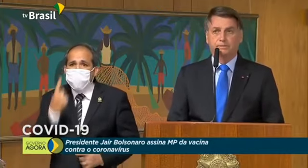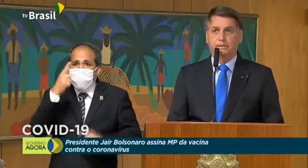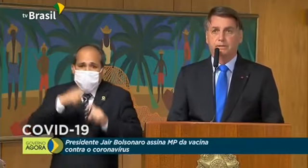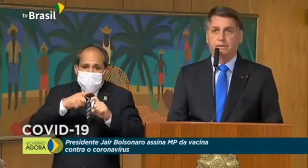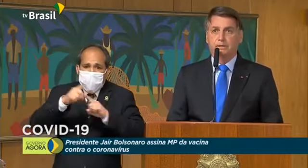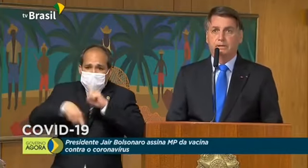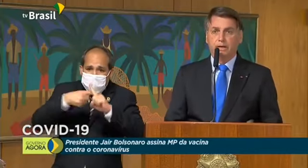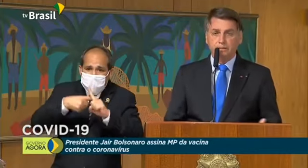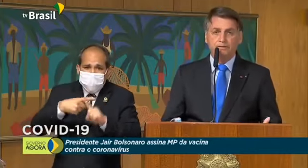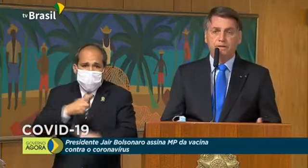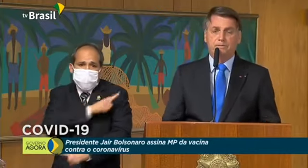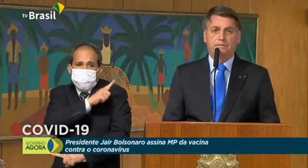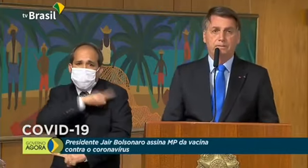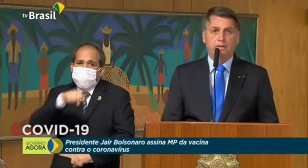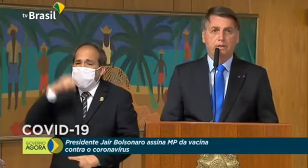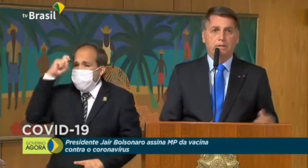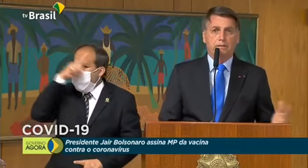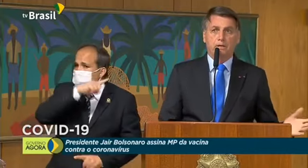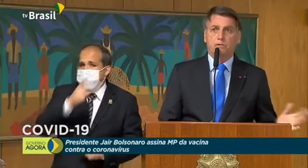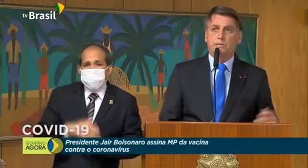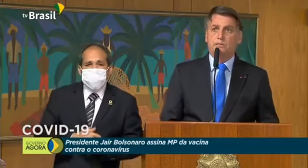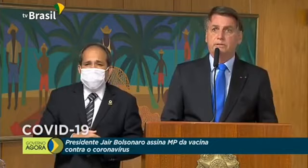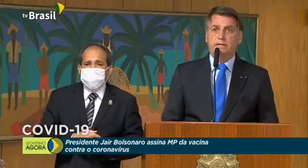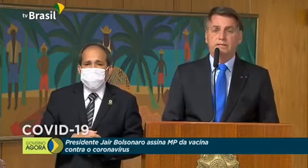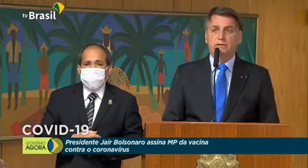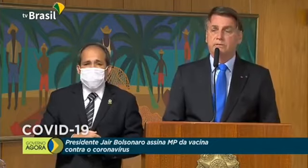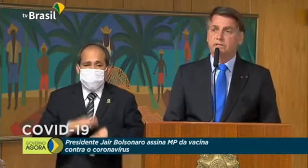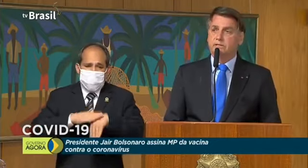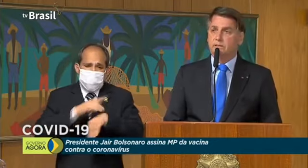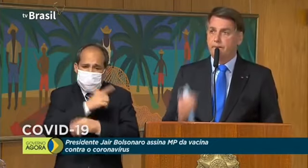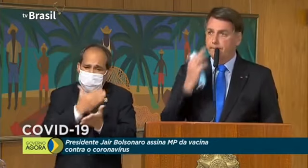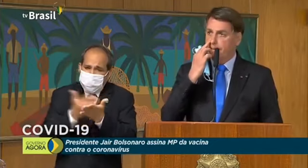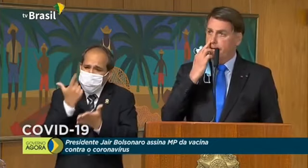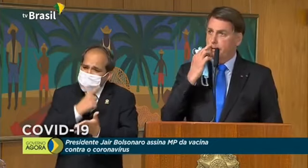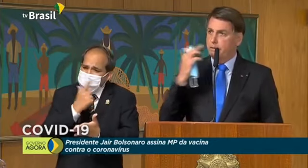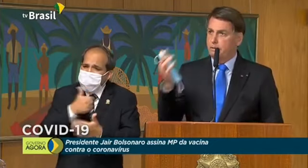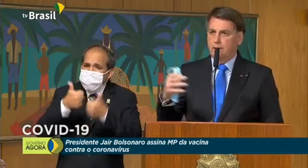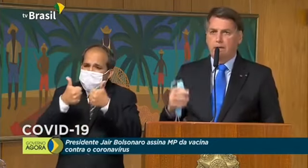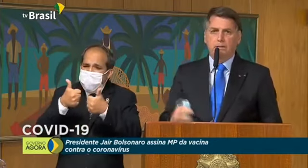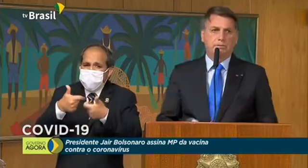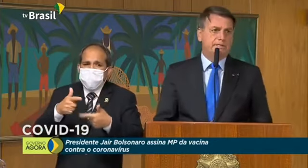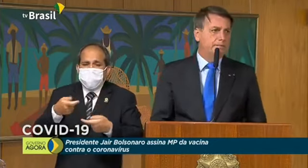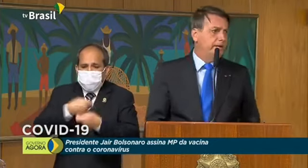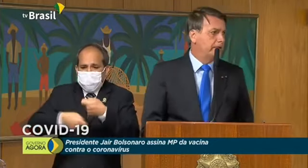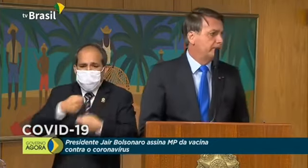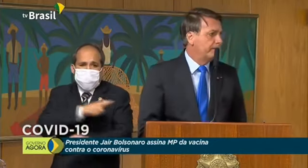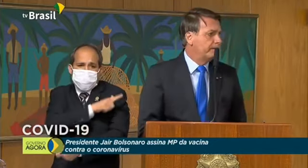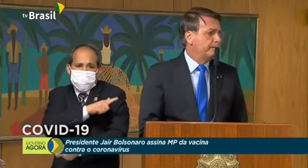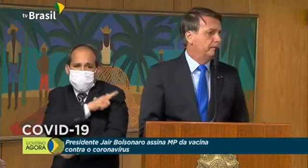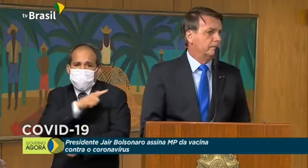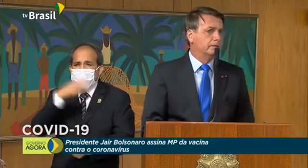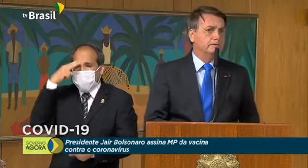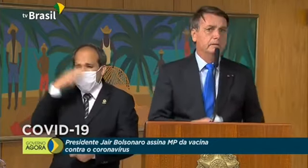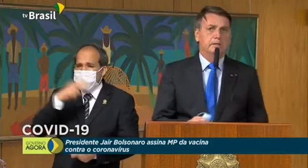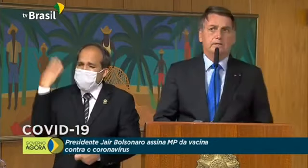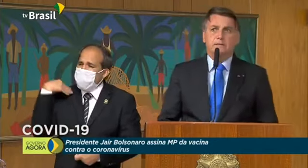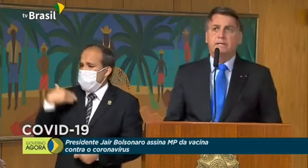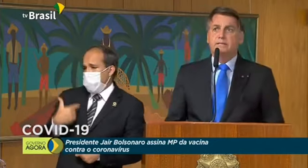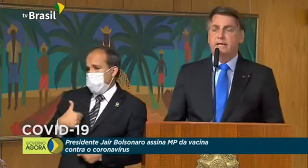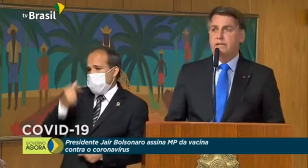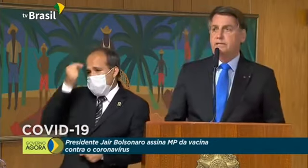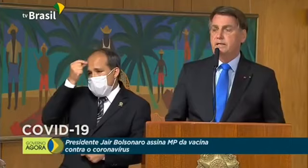ou gestor. É difícil. E ele começou a dar certo na gestão. Há duas semanas, fiquei sabendo que